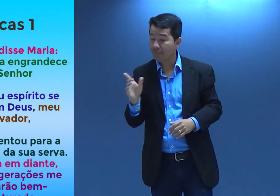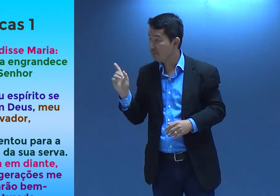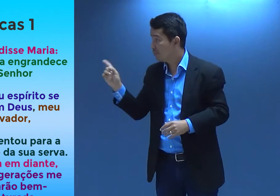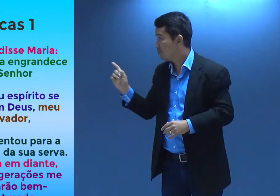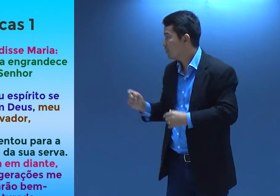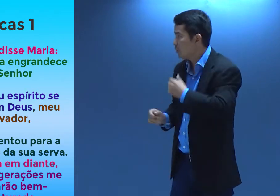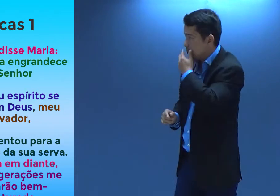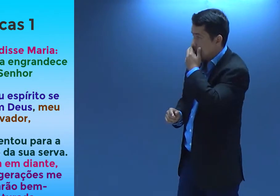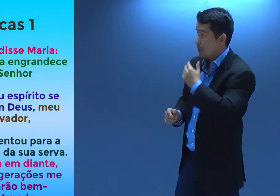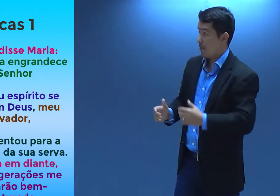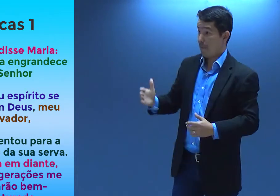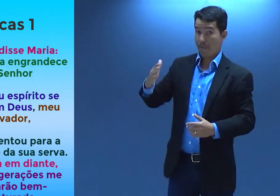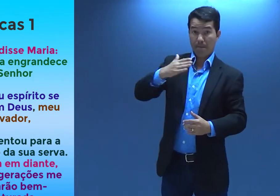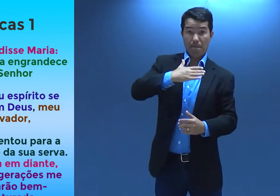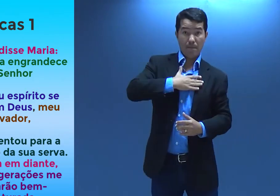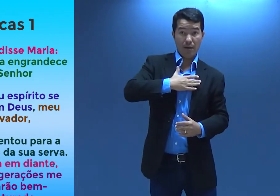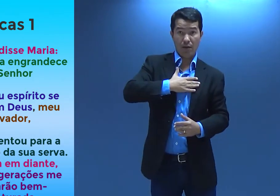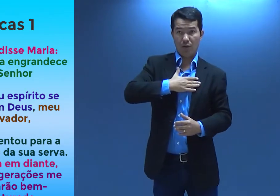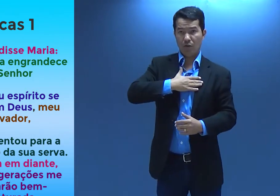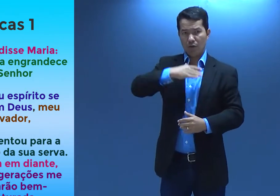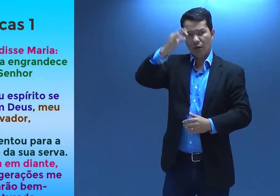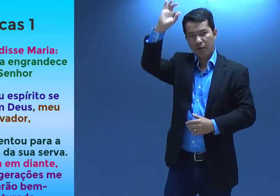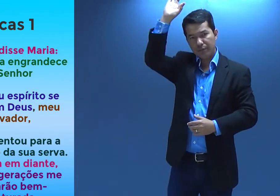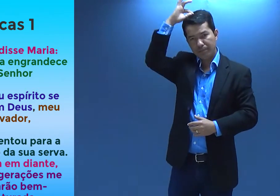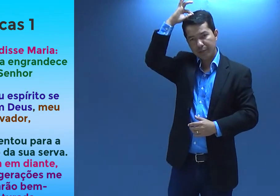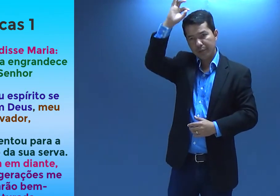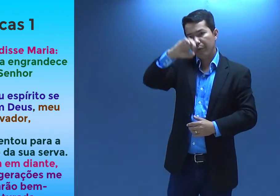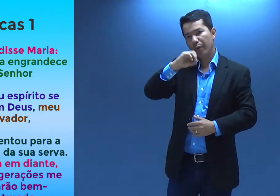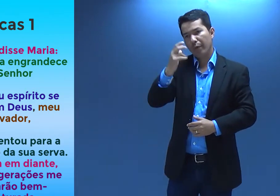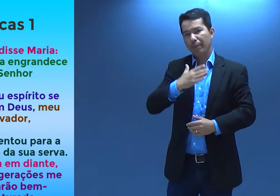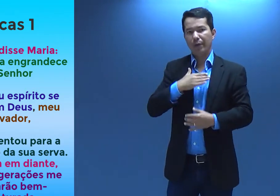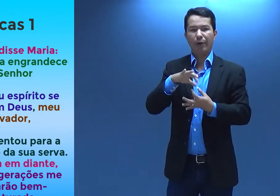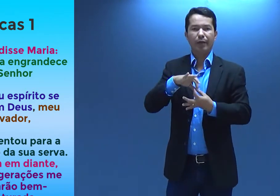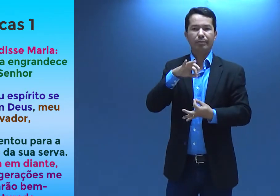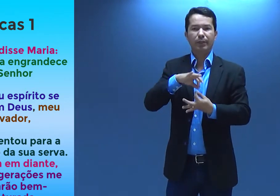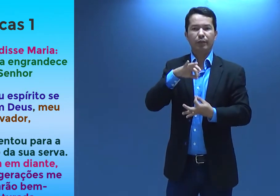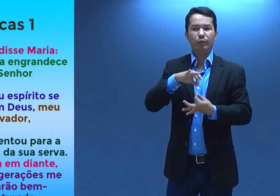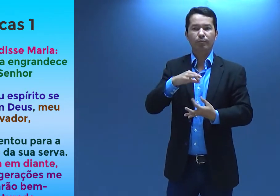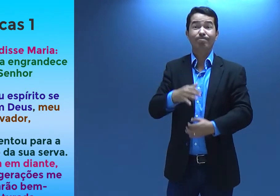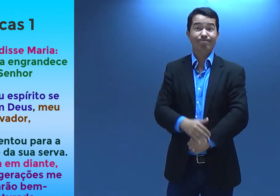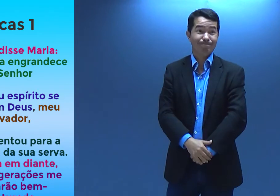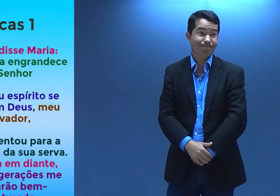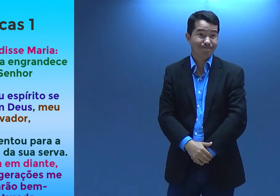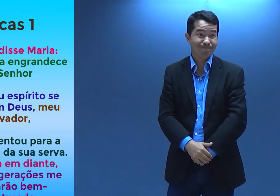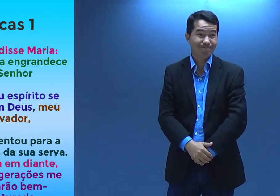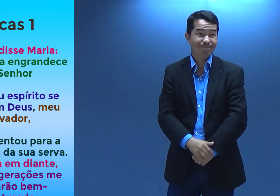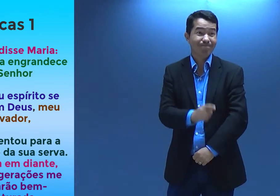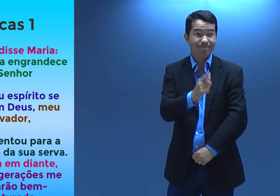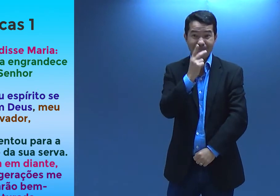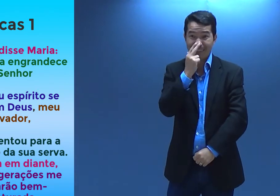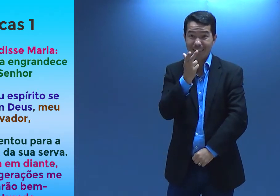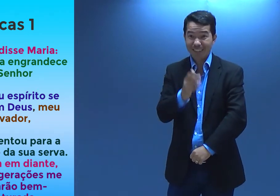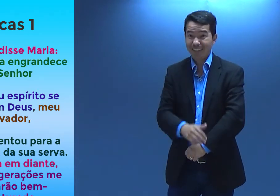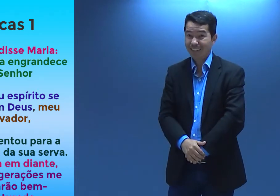azul. E o meu espírito. Ou, né? O meu espírito. Dá pra usar esse sinal também?